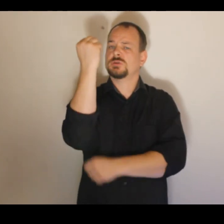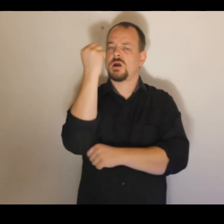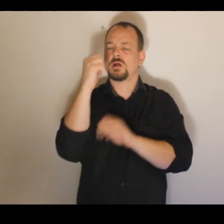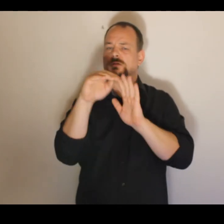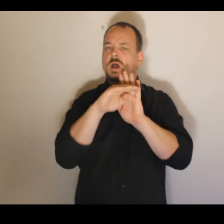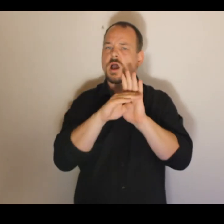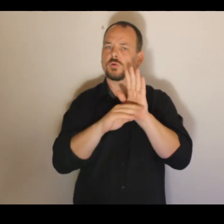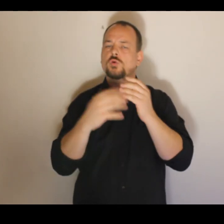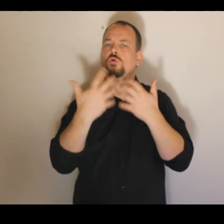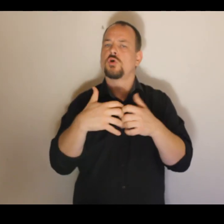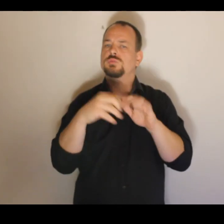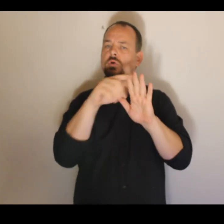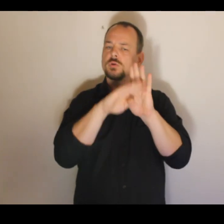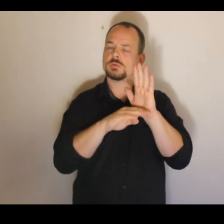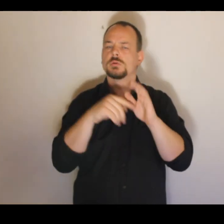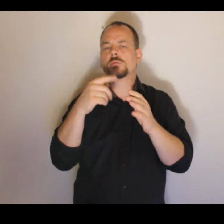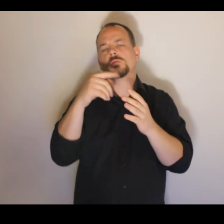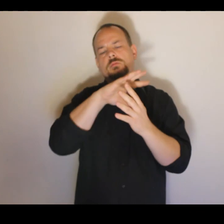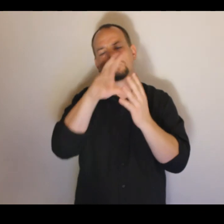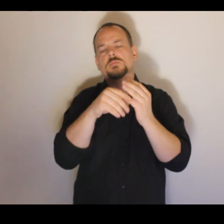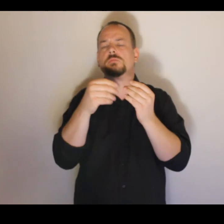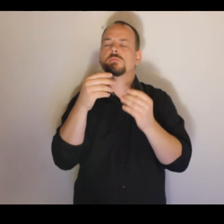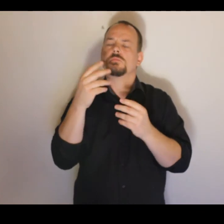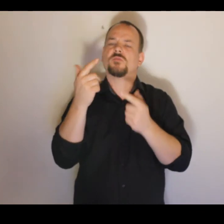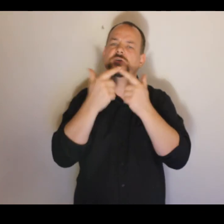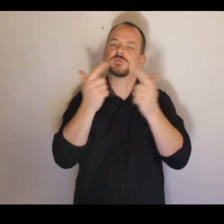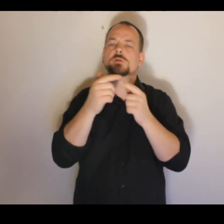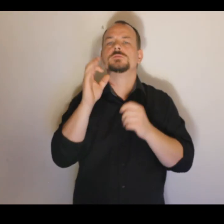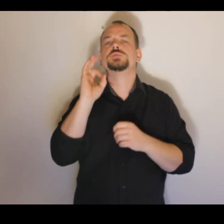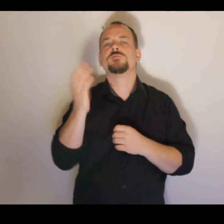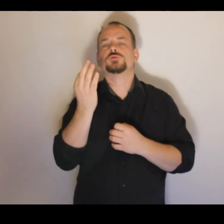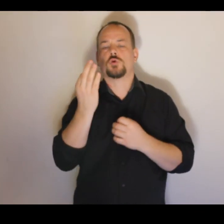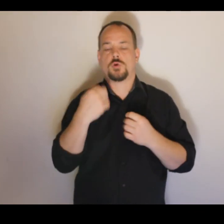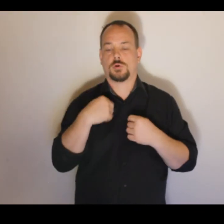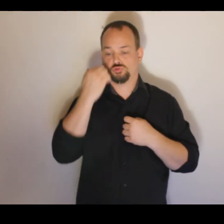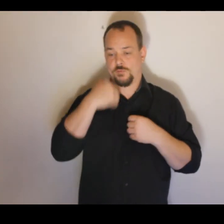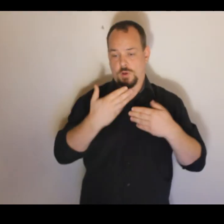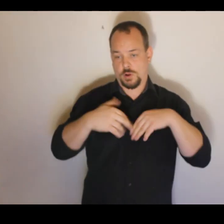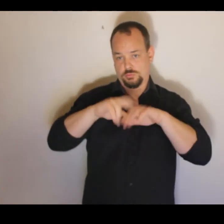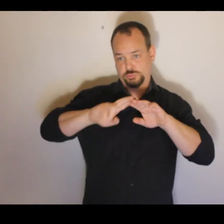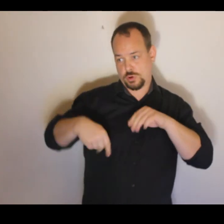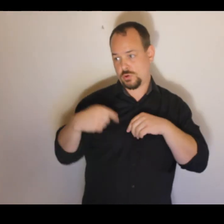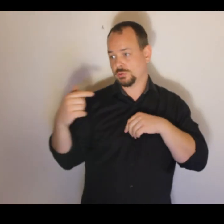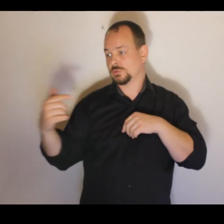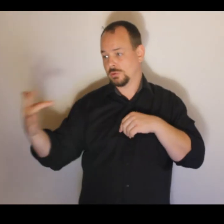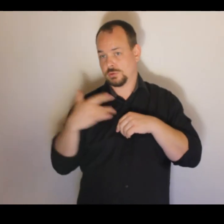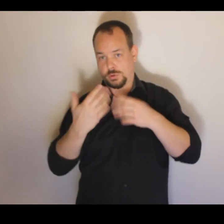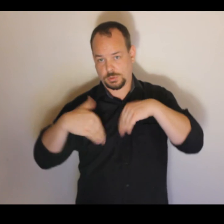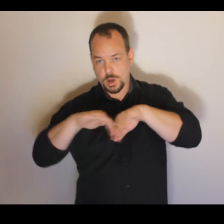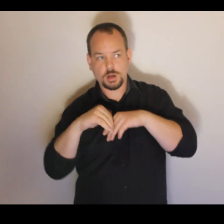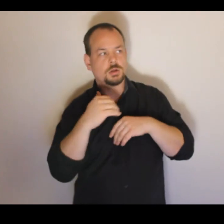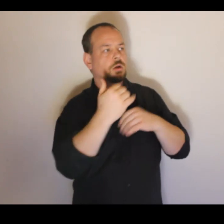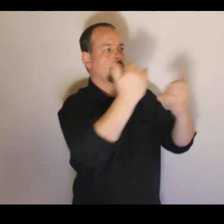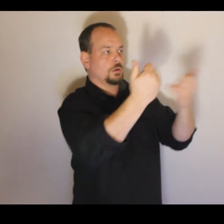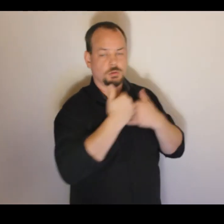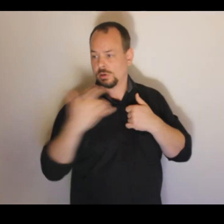koexistenci robotů a člověka. Ten nultý zákon, který byl dodaný dodatečně, říká, že robot nesmí ublížit lidstvu,